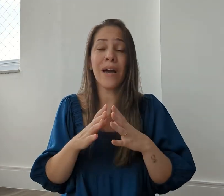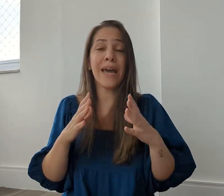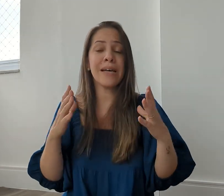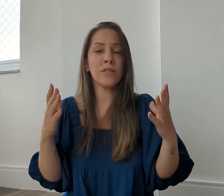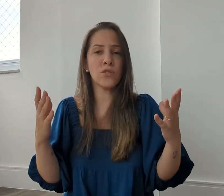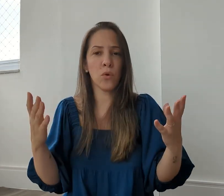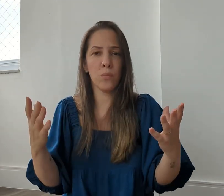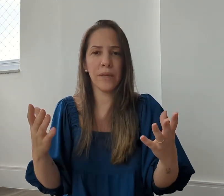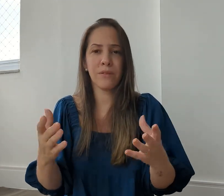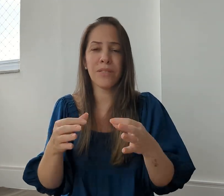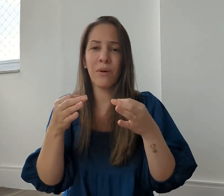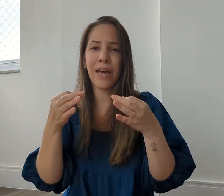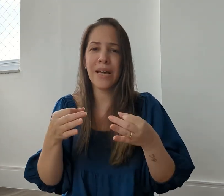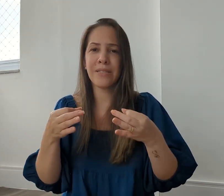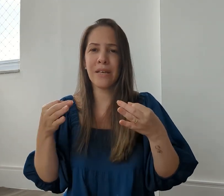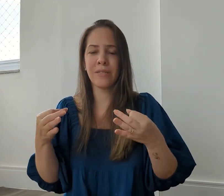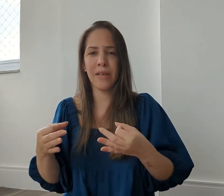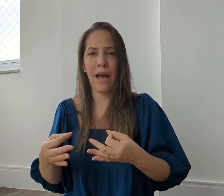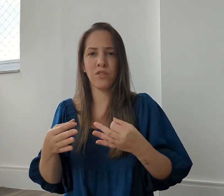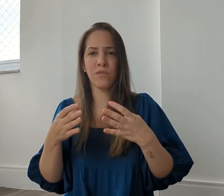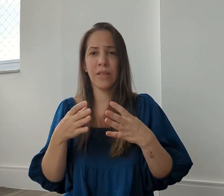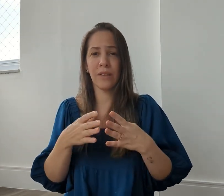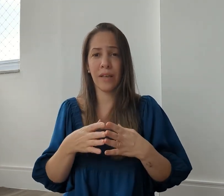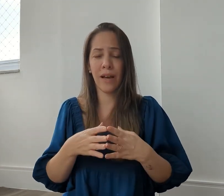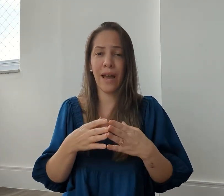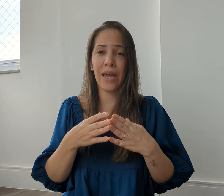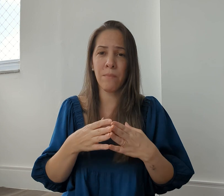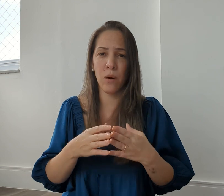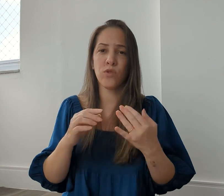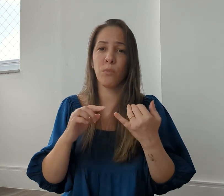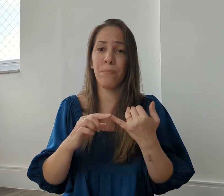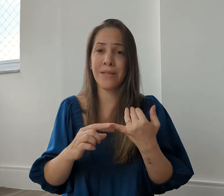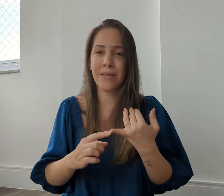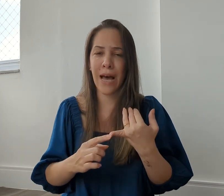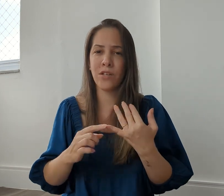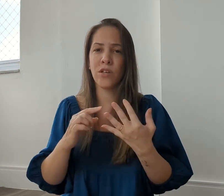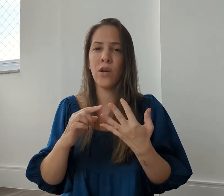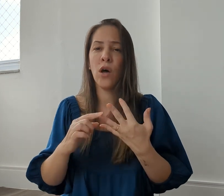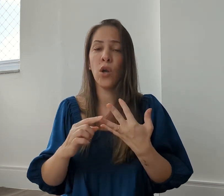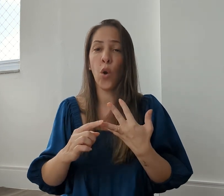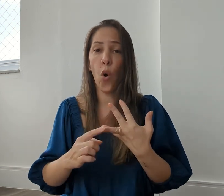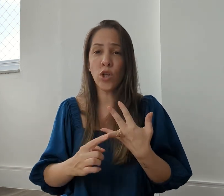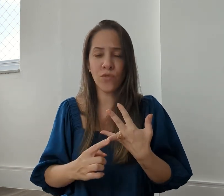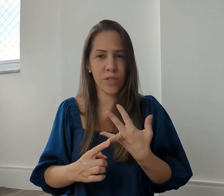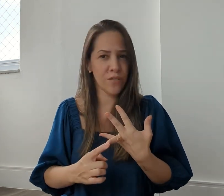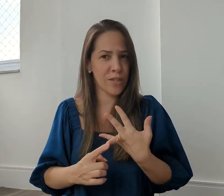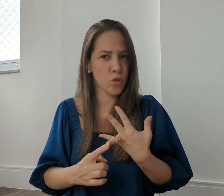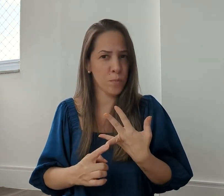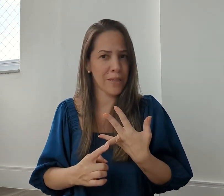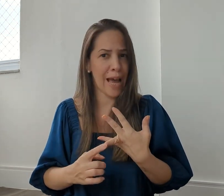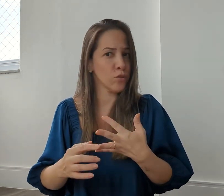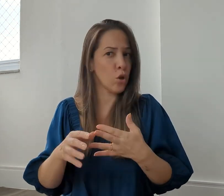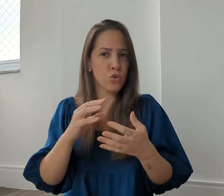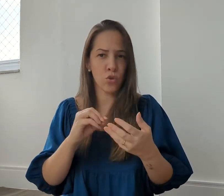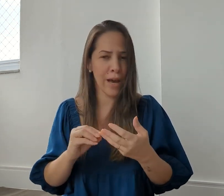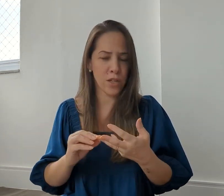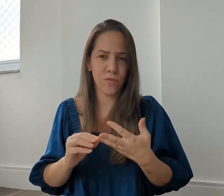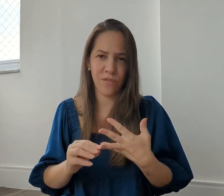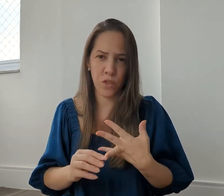esses documentos são essenciais de você ter em mãos, passagem, onde você vai se hospedar, em todos os lugares que você vai